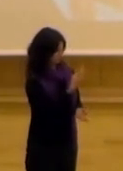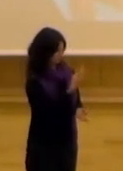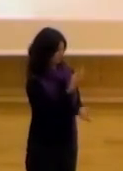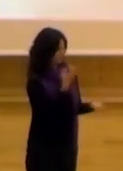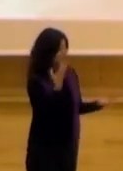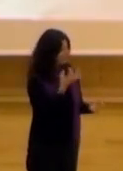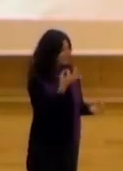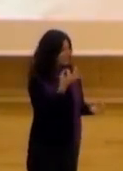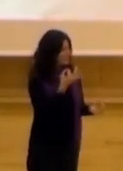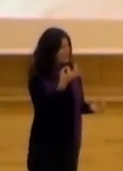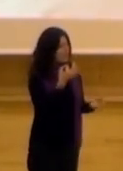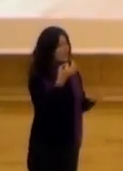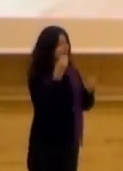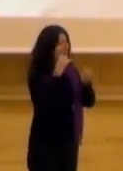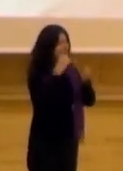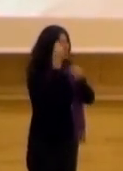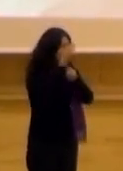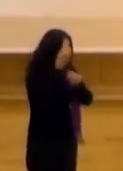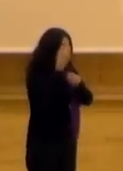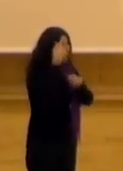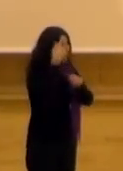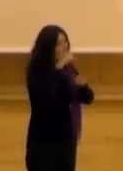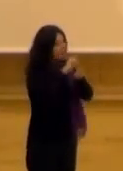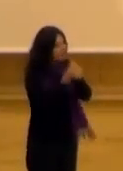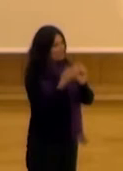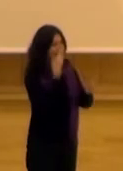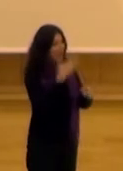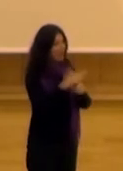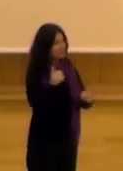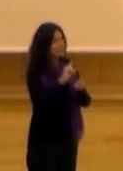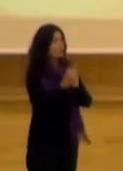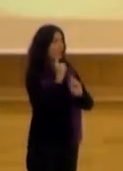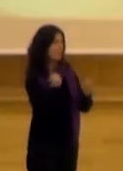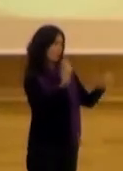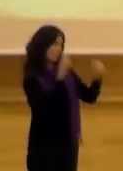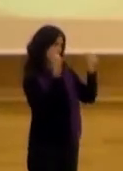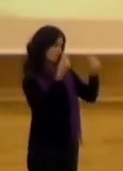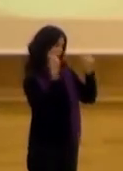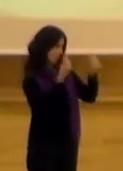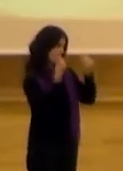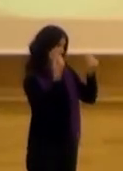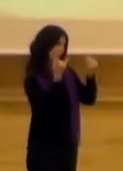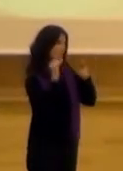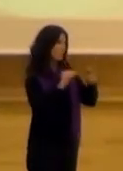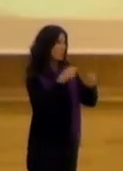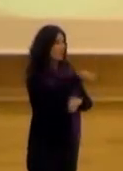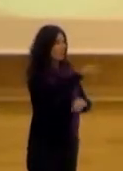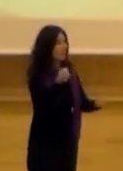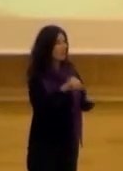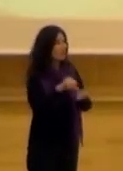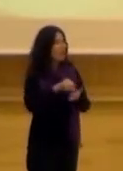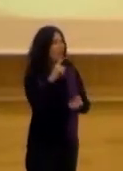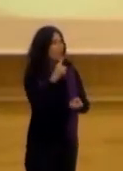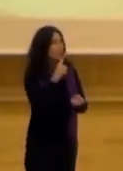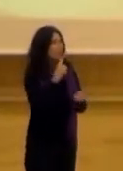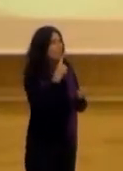necesitamos cambiar los modos de pensar y los modos de actuar. Y eso se cambia haciendo cursos de capacitación a la ciudadanía sobre cómo tiene que hablar